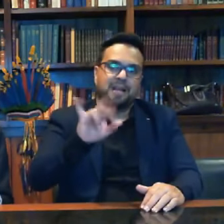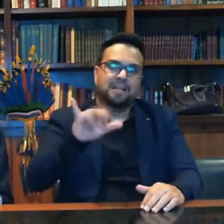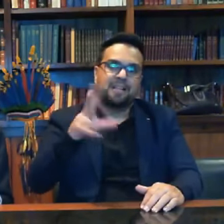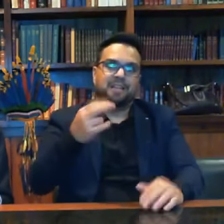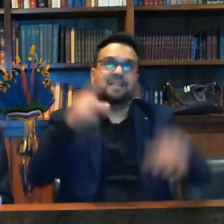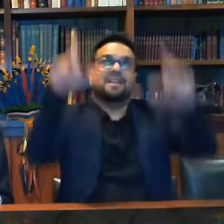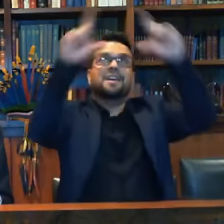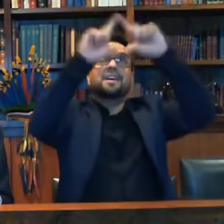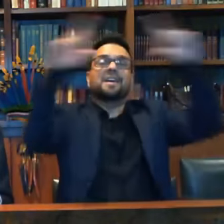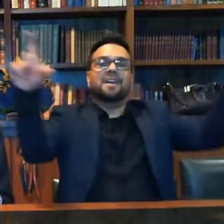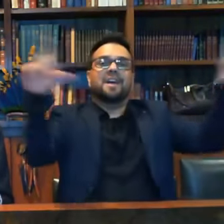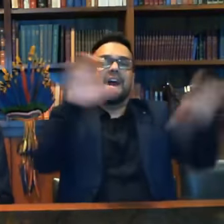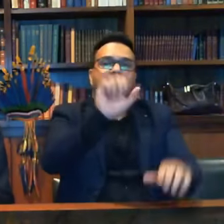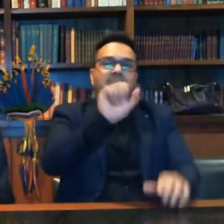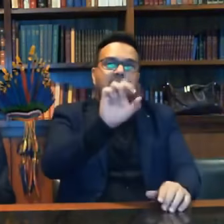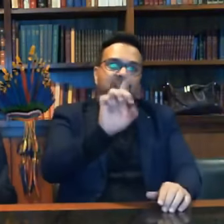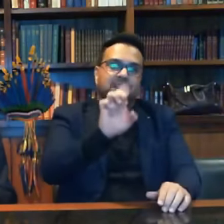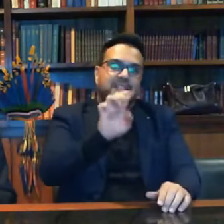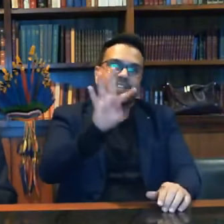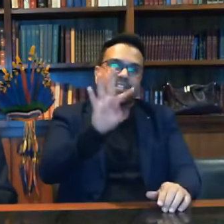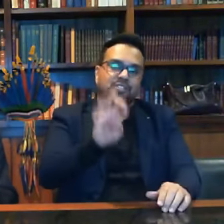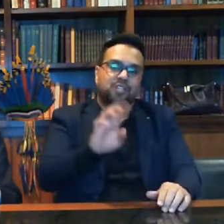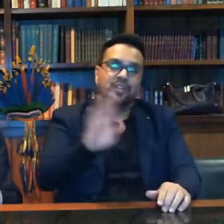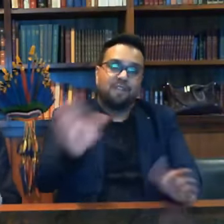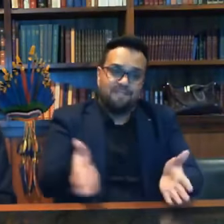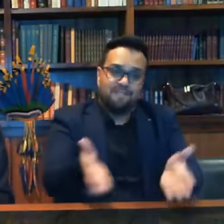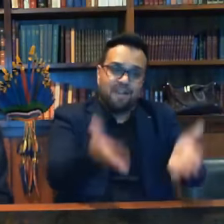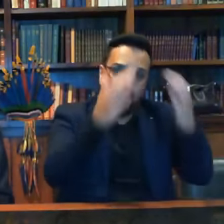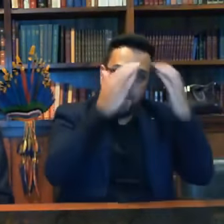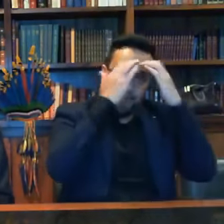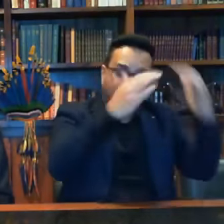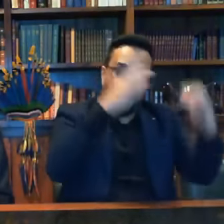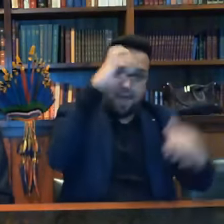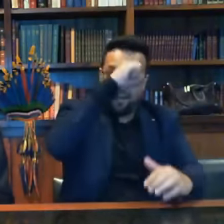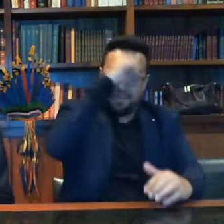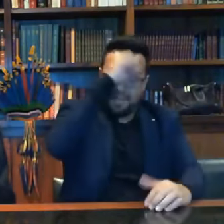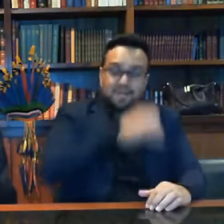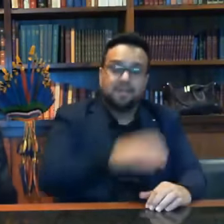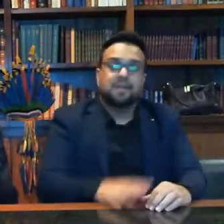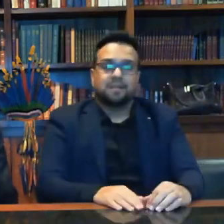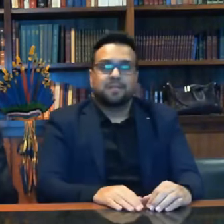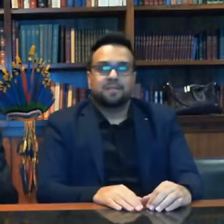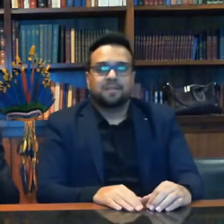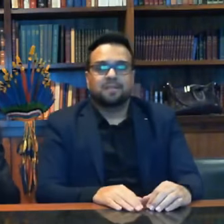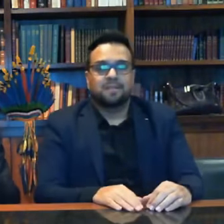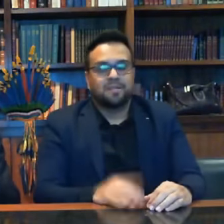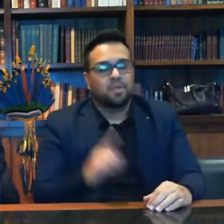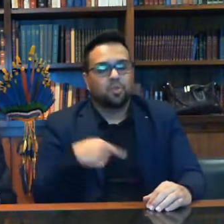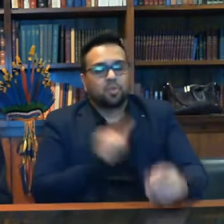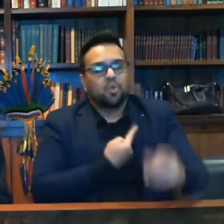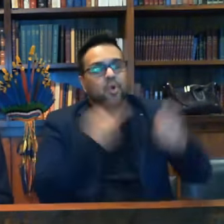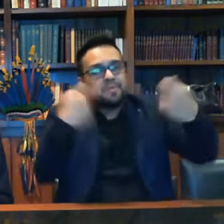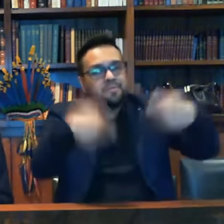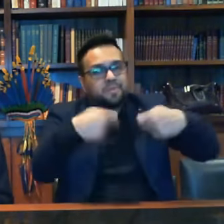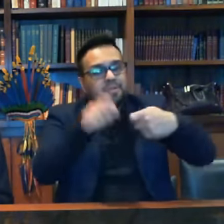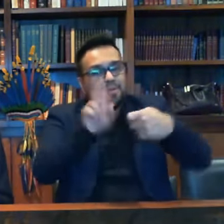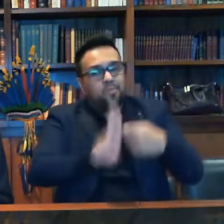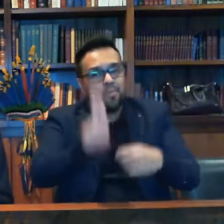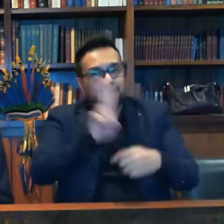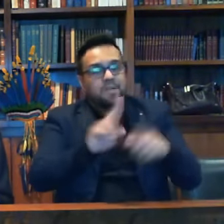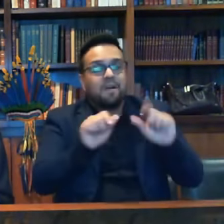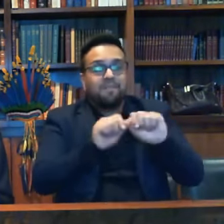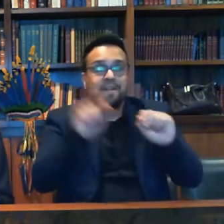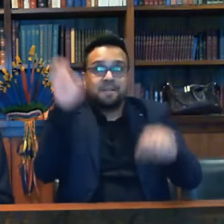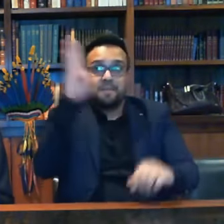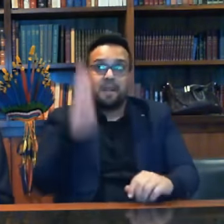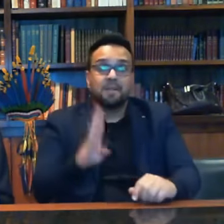aprender a obedecer realmente hierarquia disciplina é que nós temos que usar para fazer